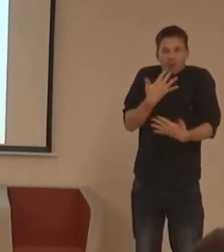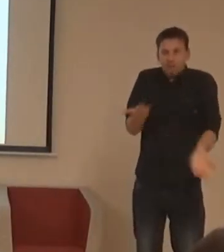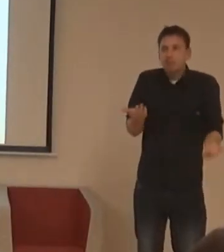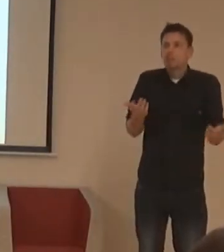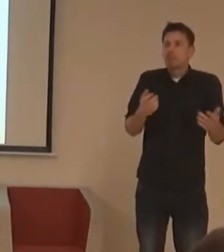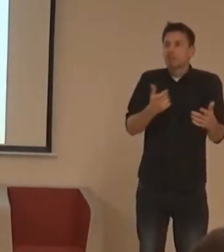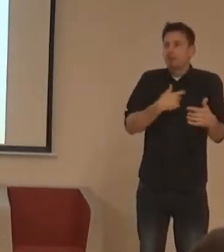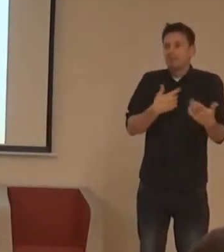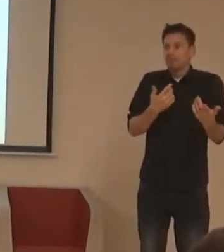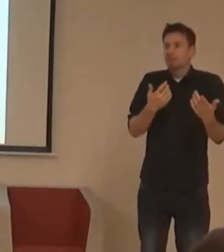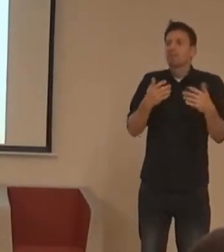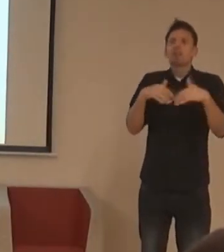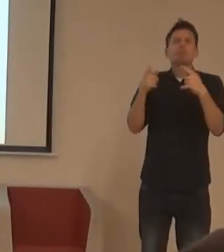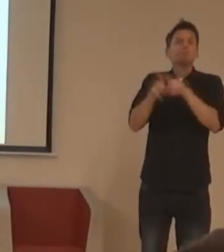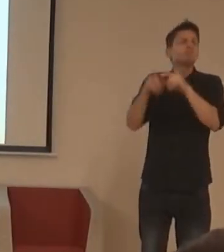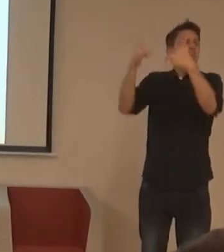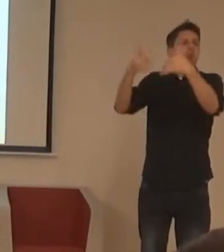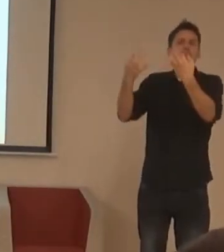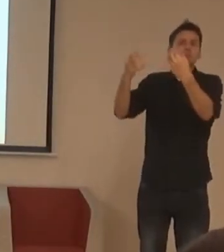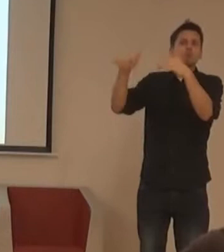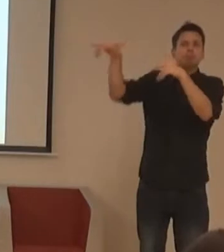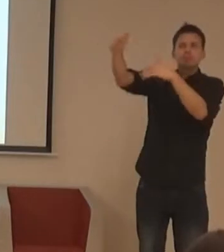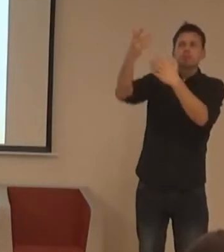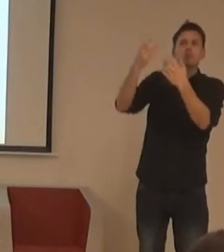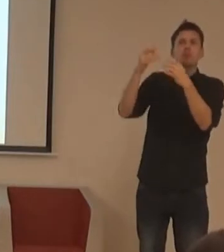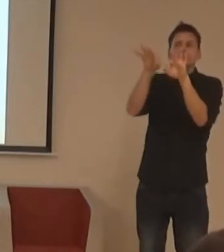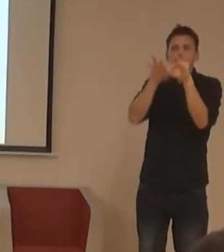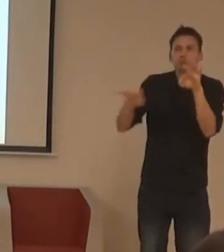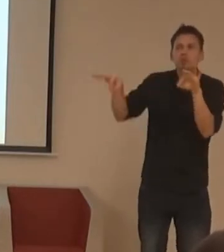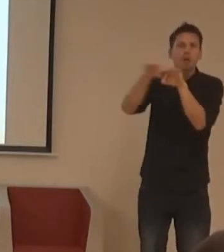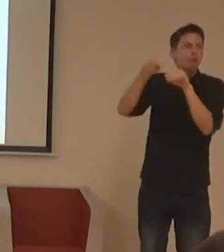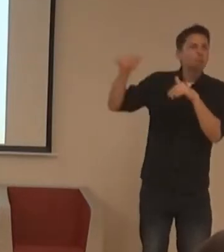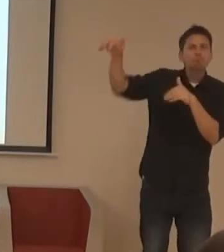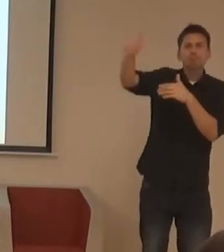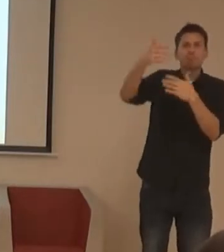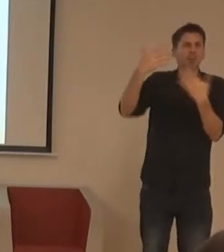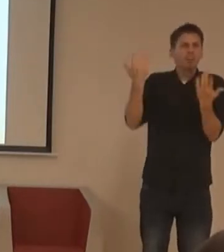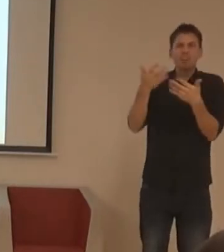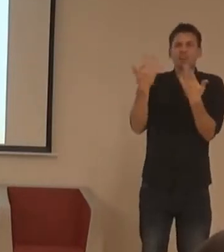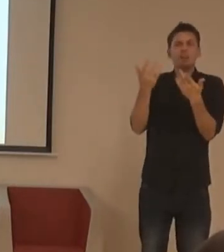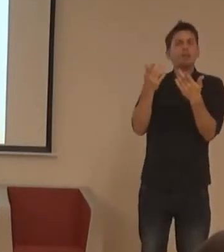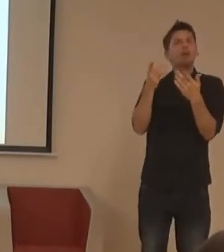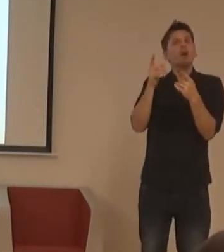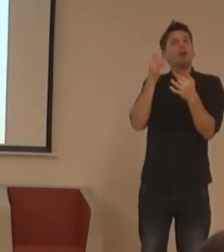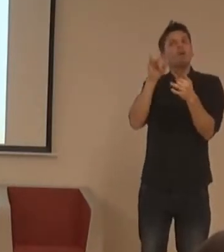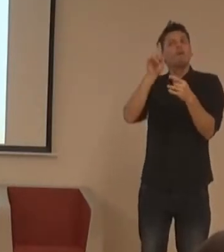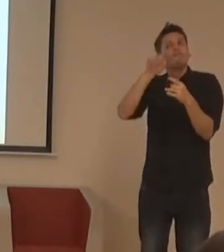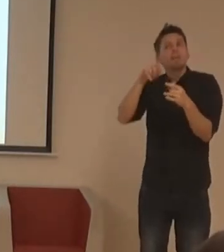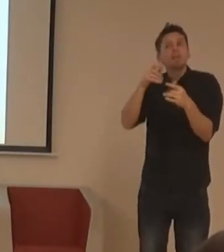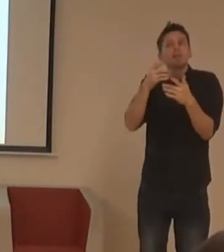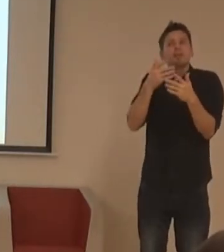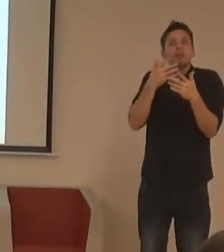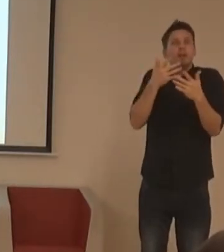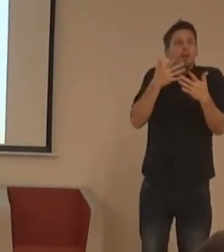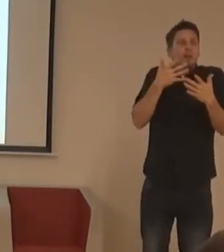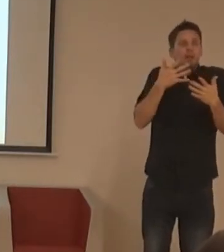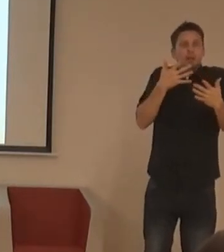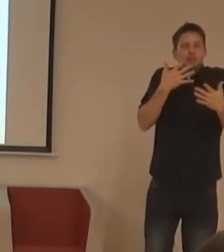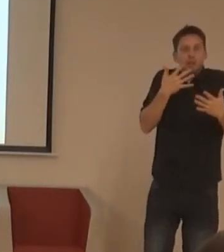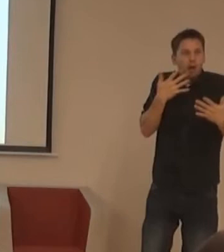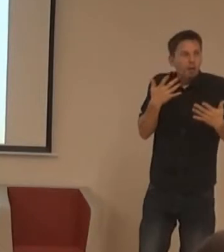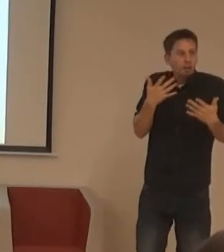která uvádí indokštní zločko, ale není tam někdo zdovědět, kam býváka vůbec